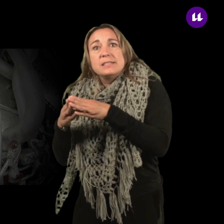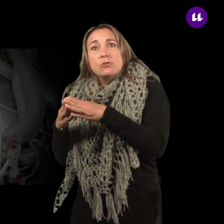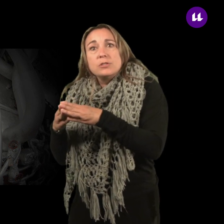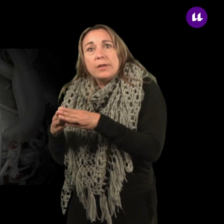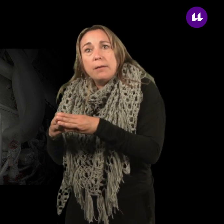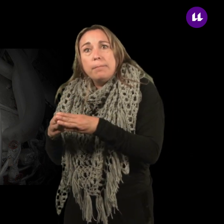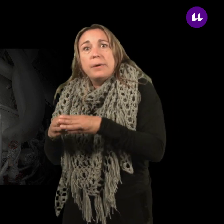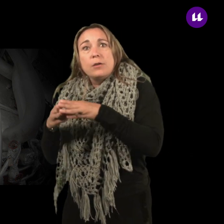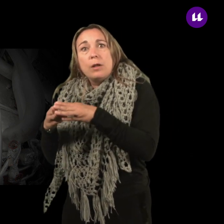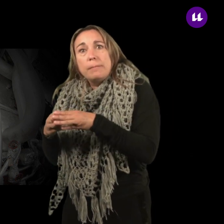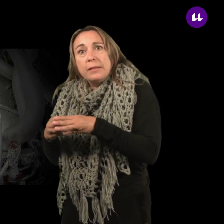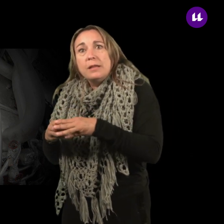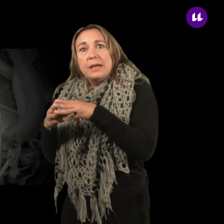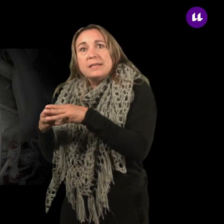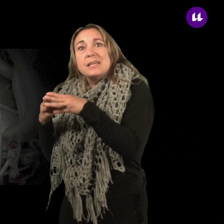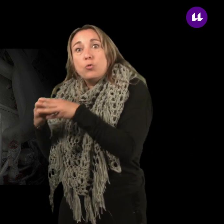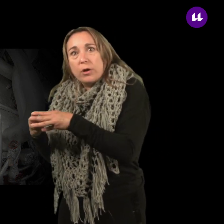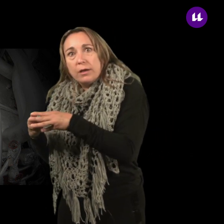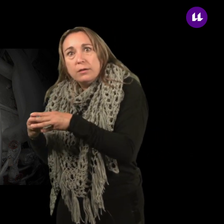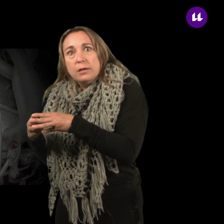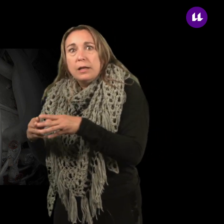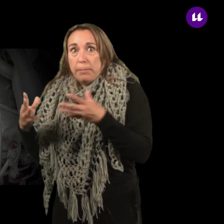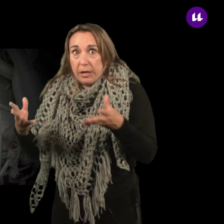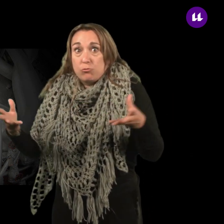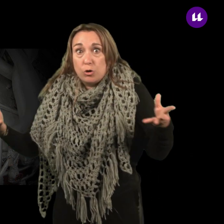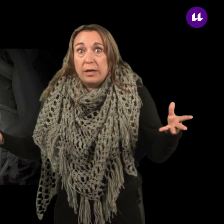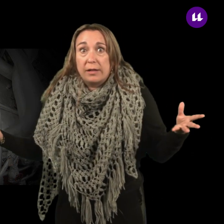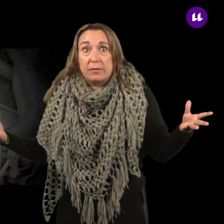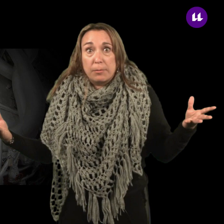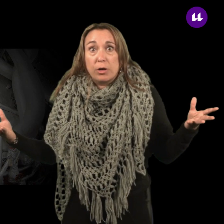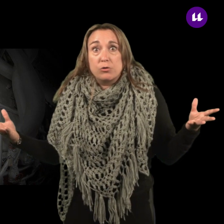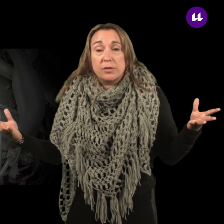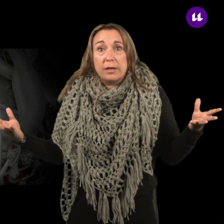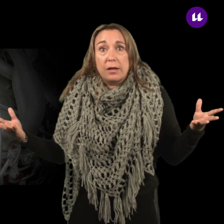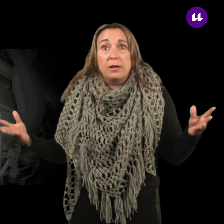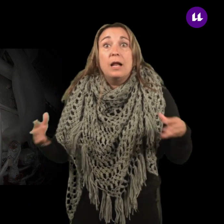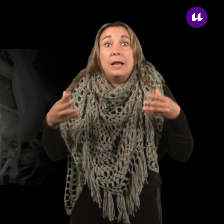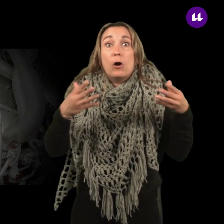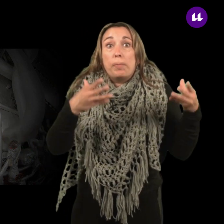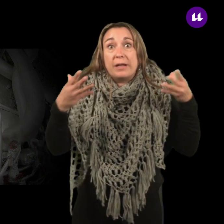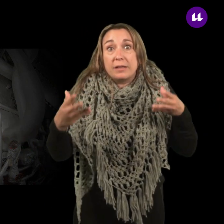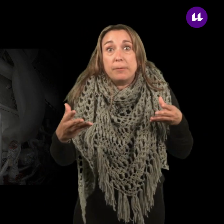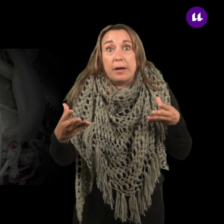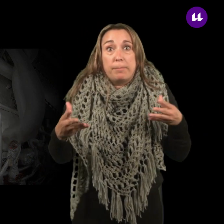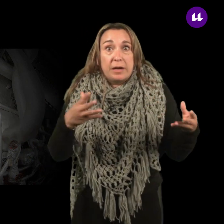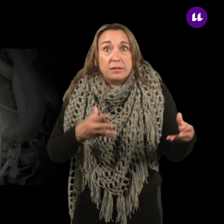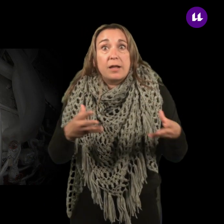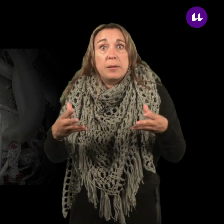se consideran particularmente en ese buque. Las precauciones que tendremos que considerar, la operativa para la entrada y